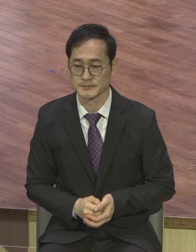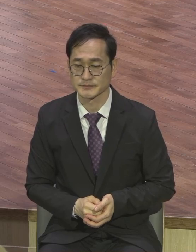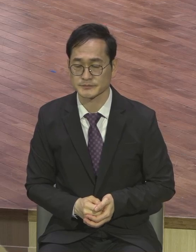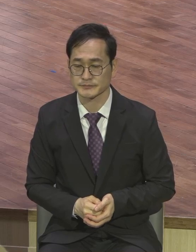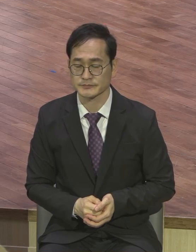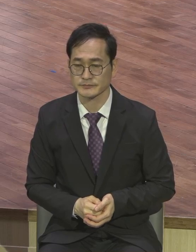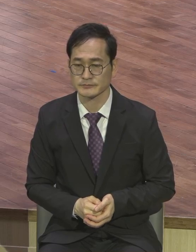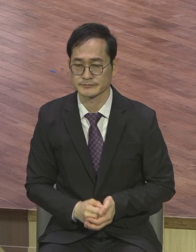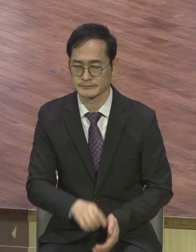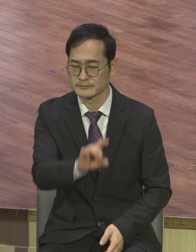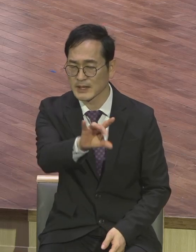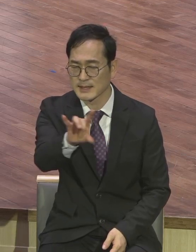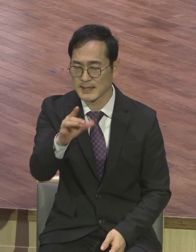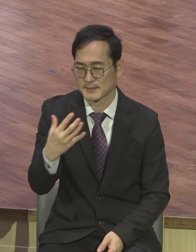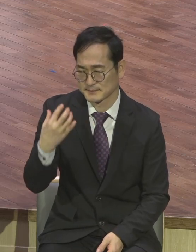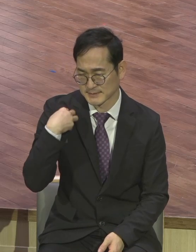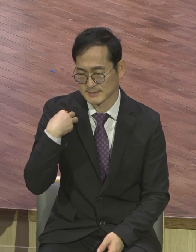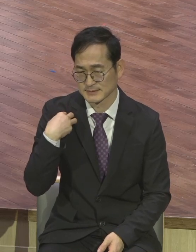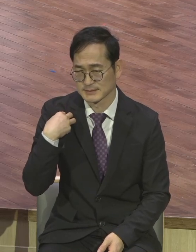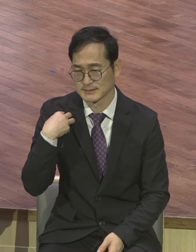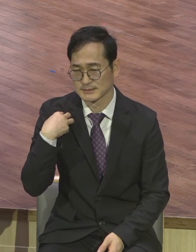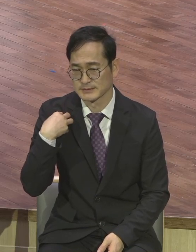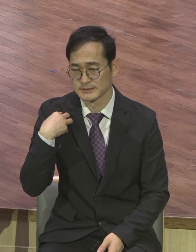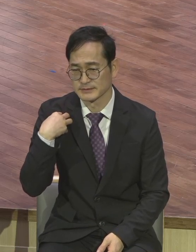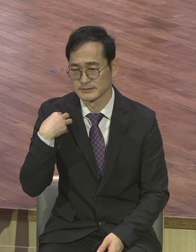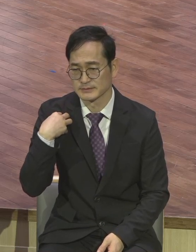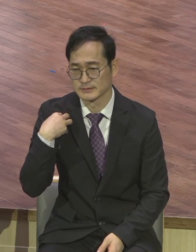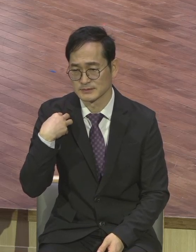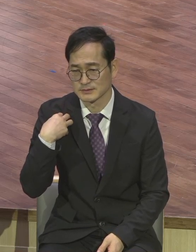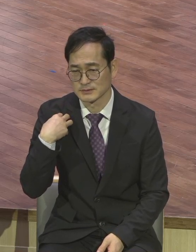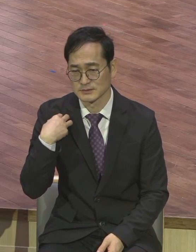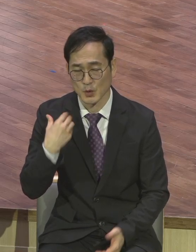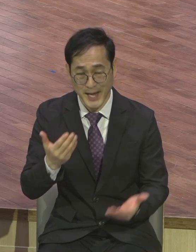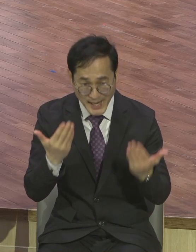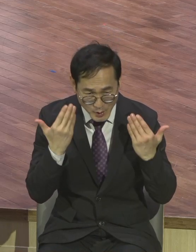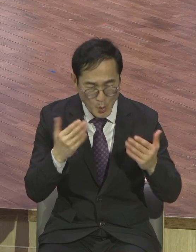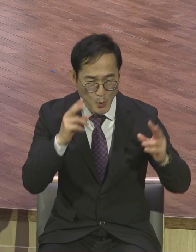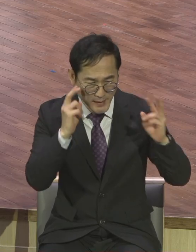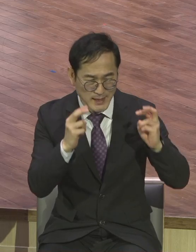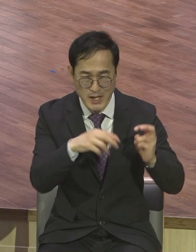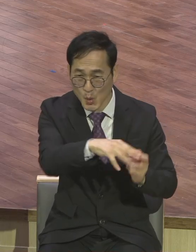각자 처해 있는 현장에서 정말 성령을 위하여 사는 삶